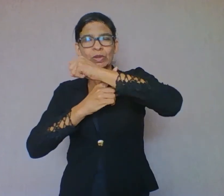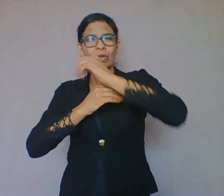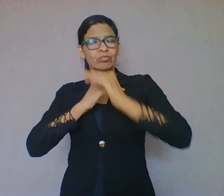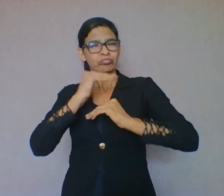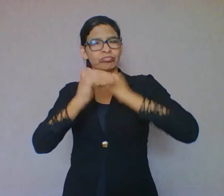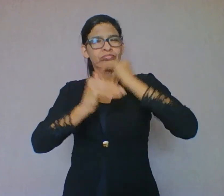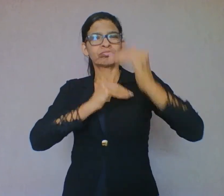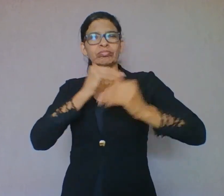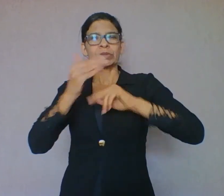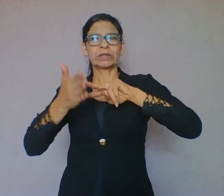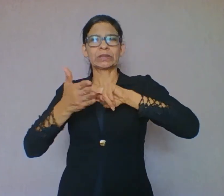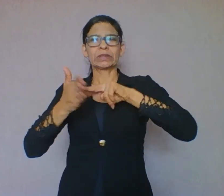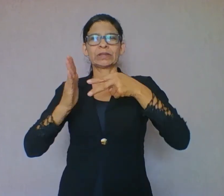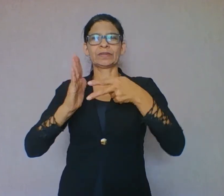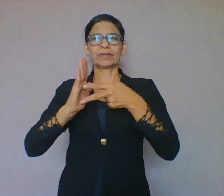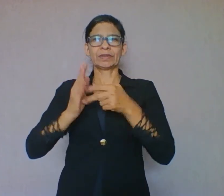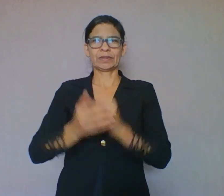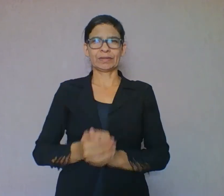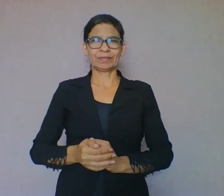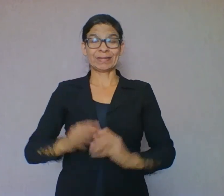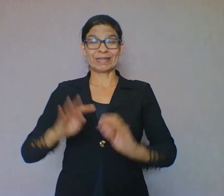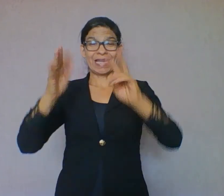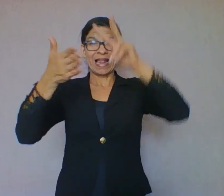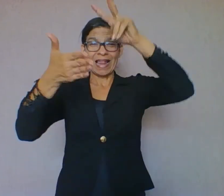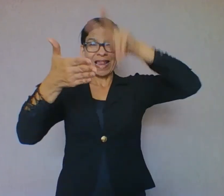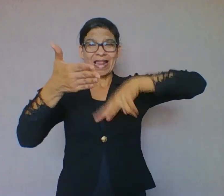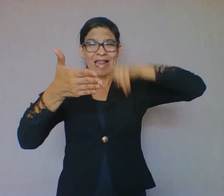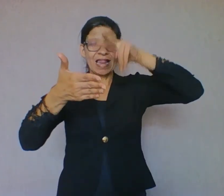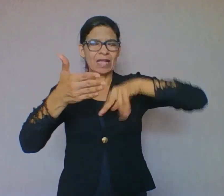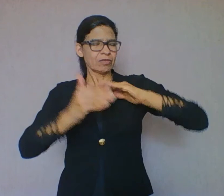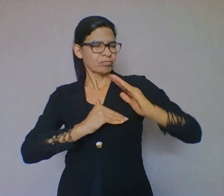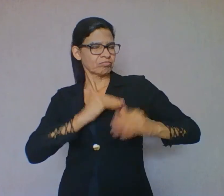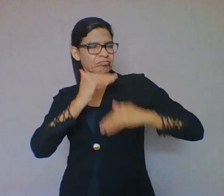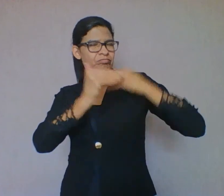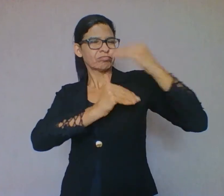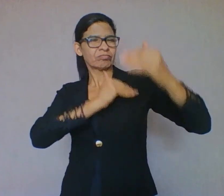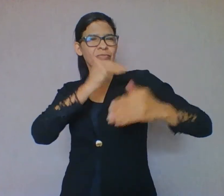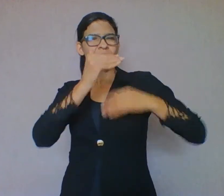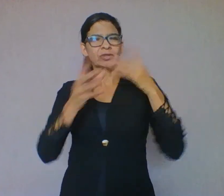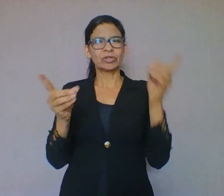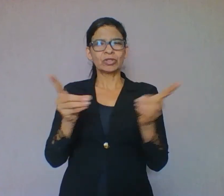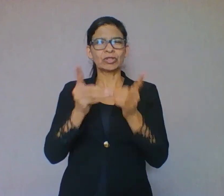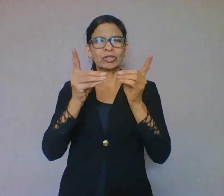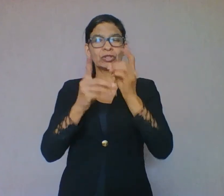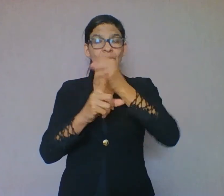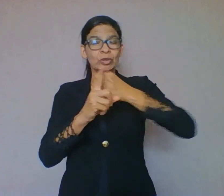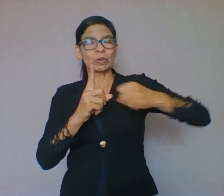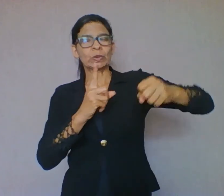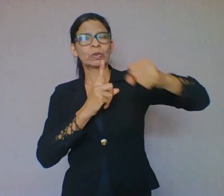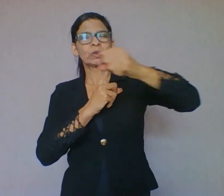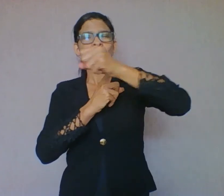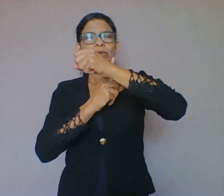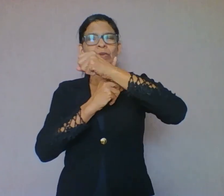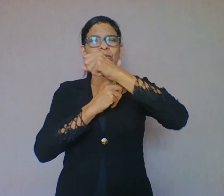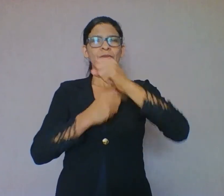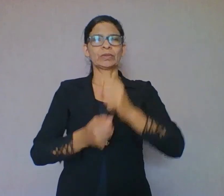à conclusão de que a leitura é um processo dinâmico e social, fruto da interação, da informação presente no texto e o